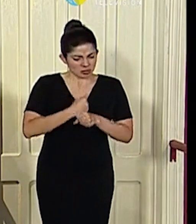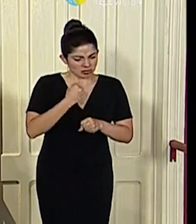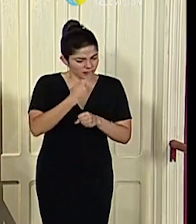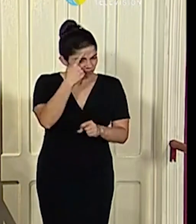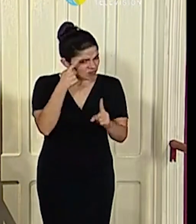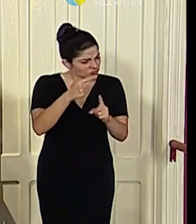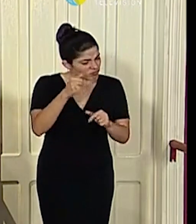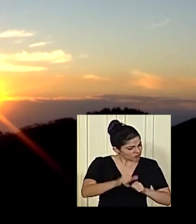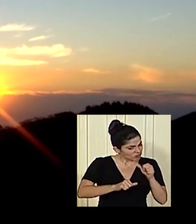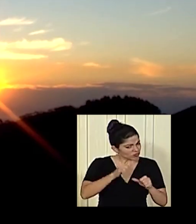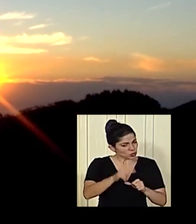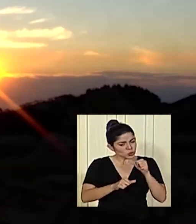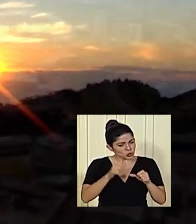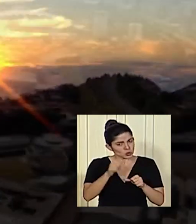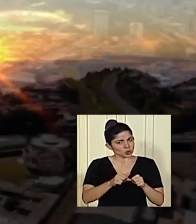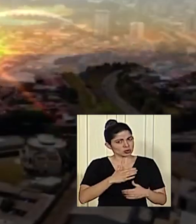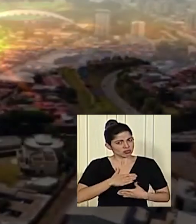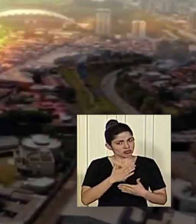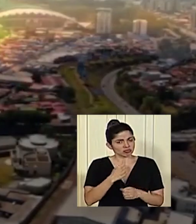adelante. Hacer luchando.